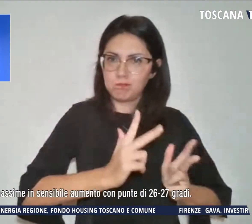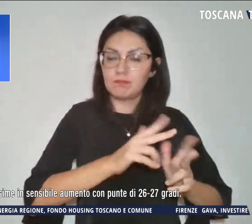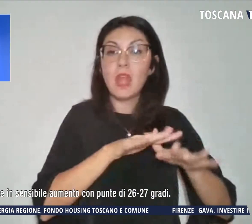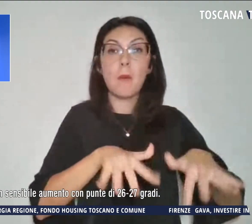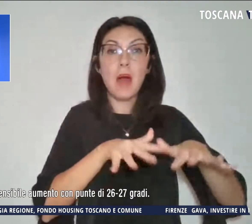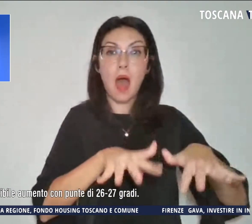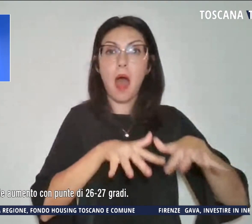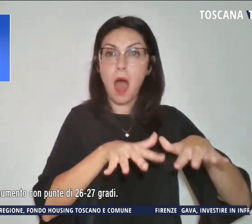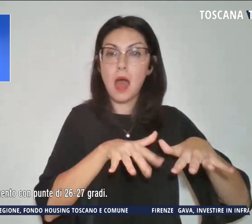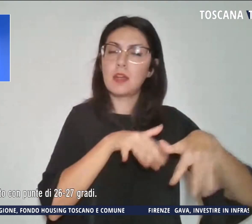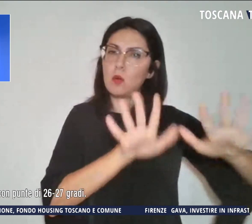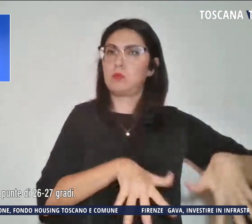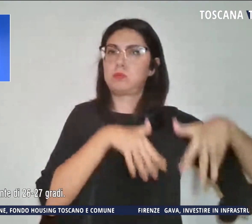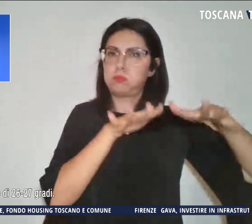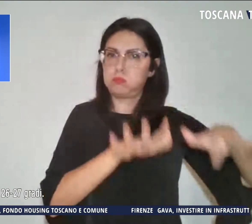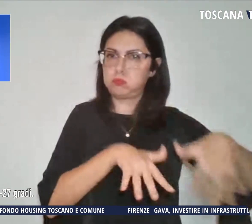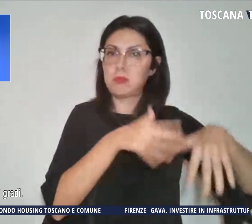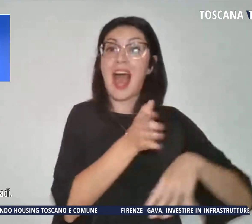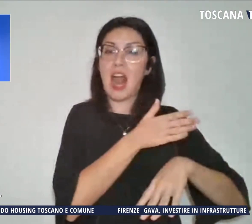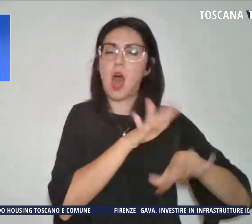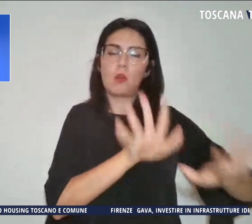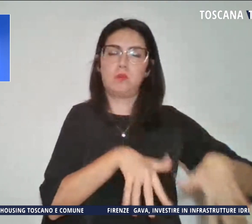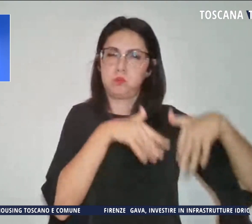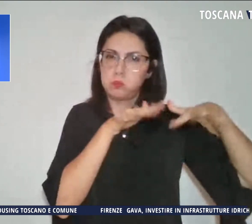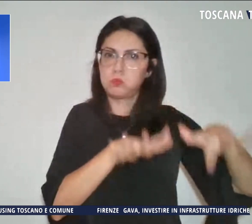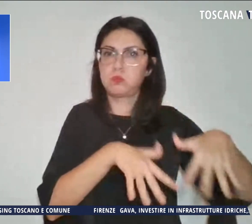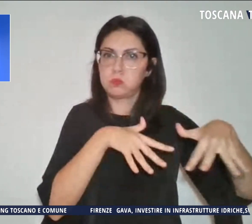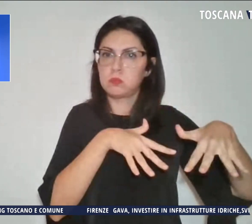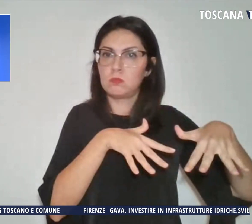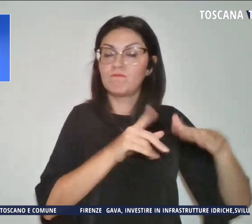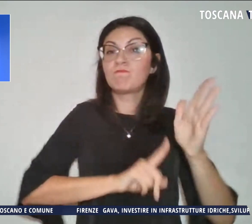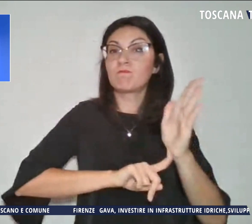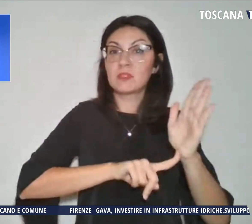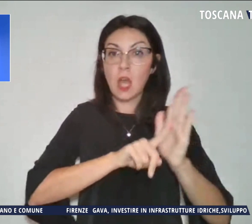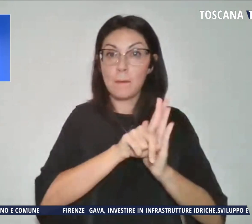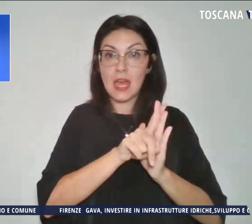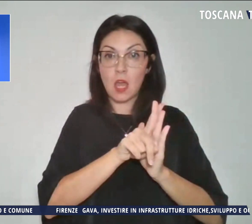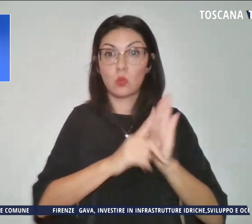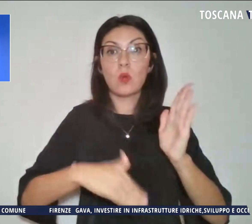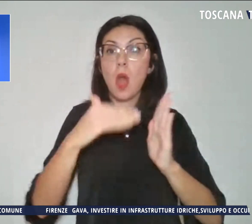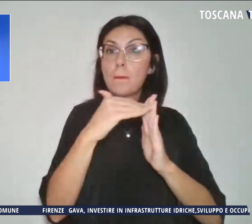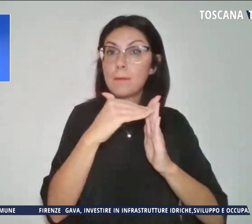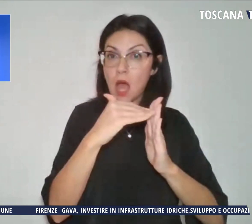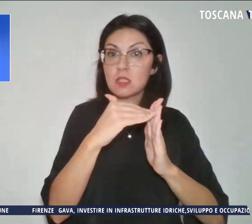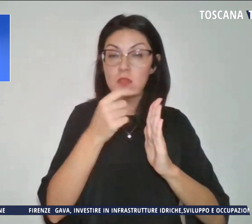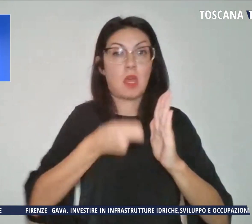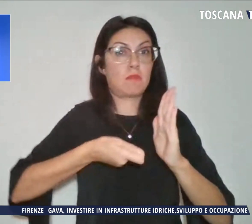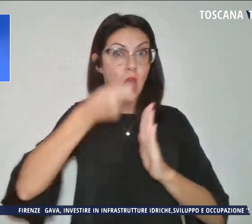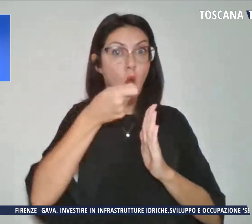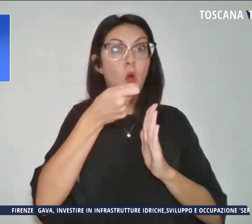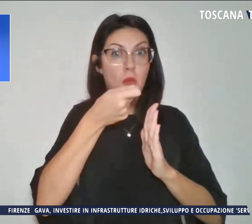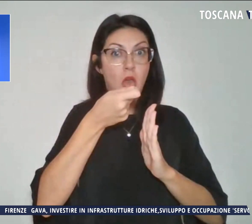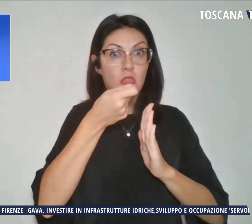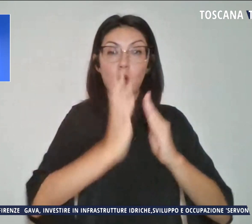mossi, molto mossi a largo e infine le temperature massime e insensibile aumento con punte